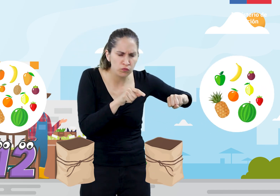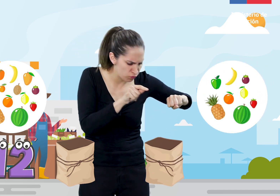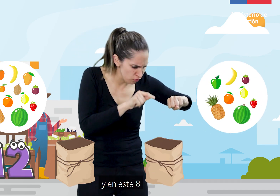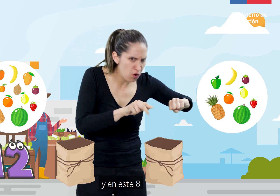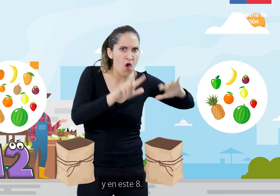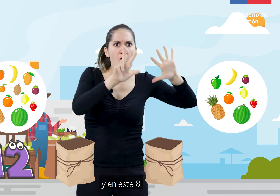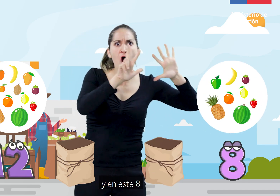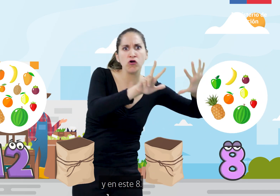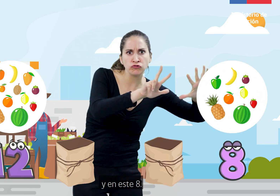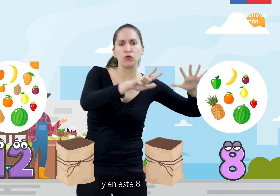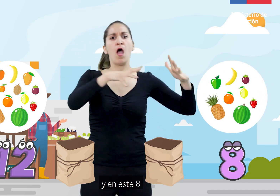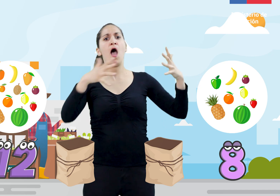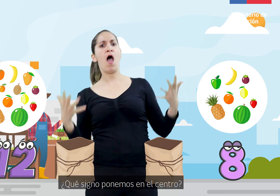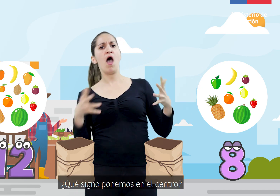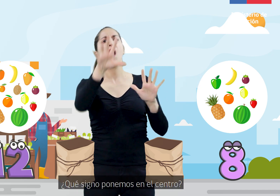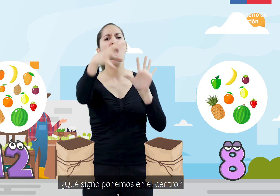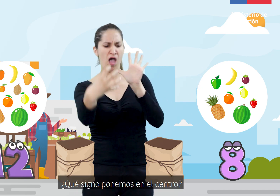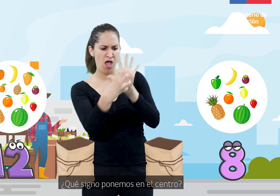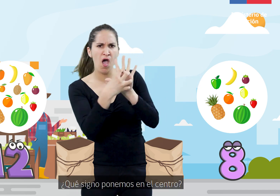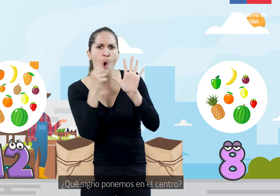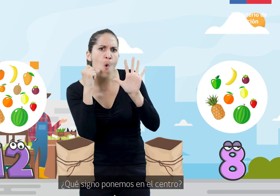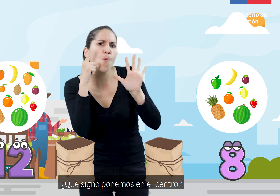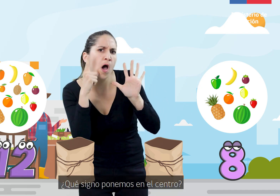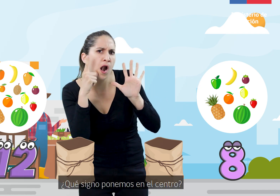Y en este, 8. ¿Qué signo ponemos en el centro?